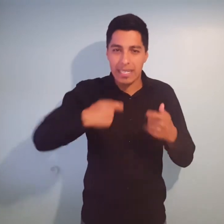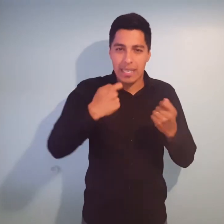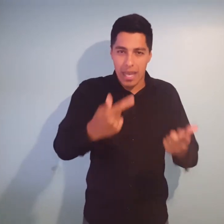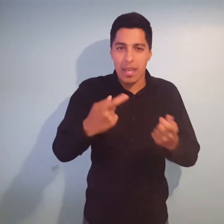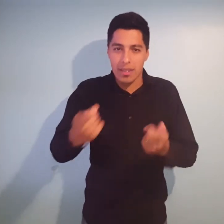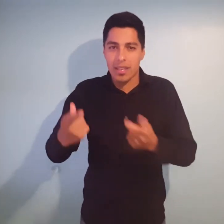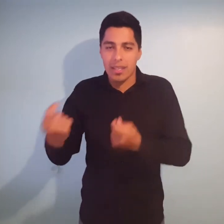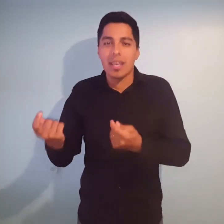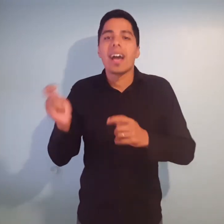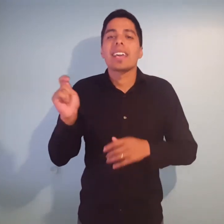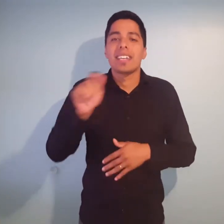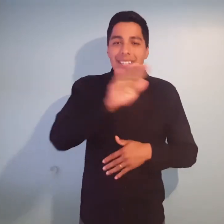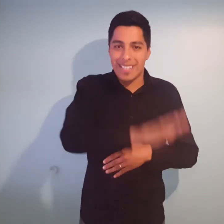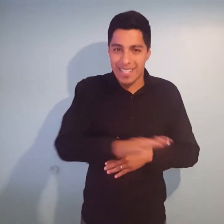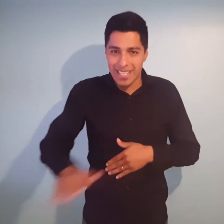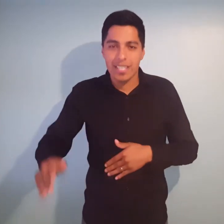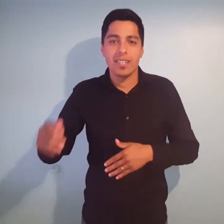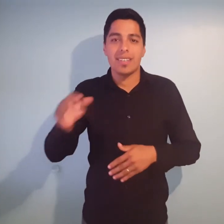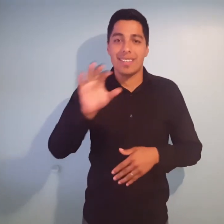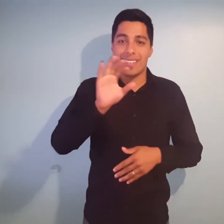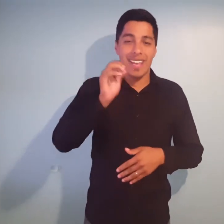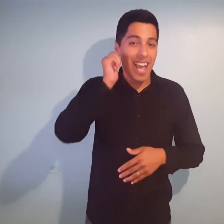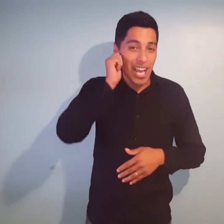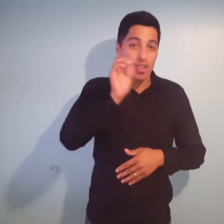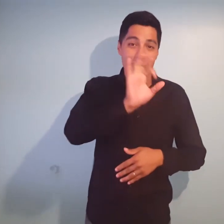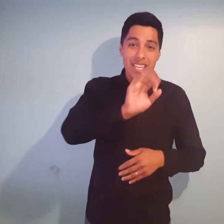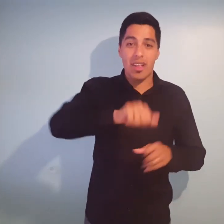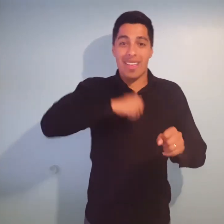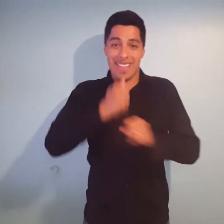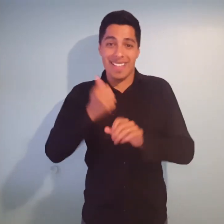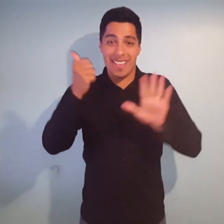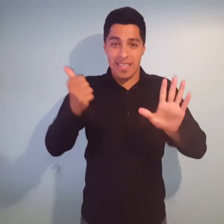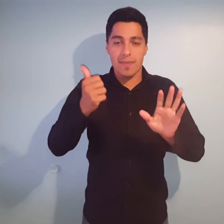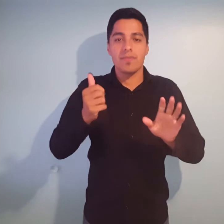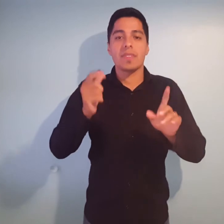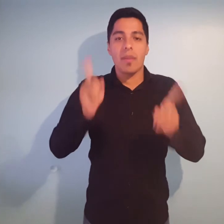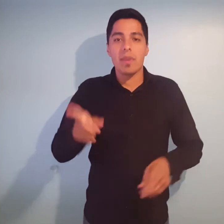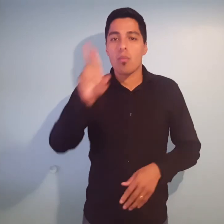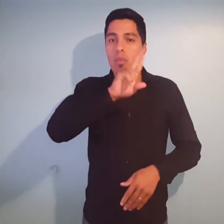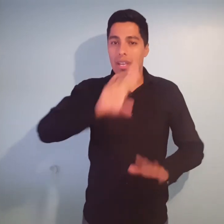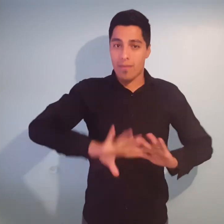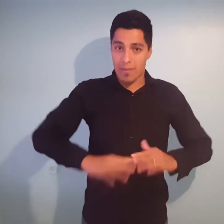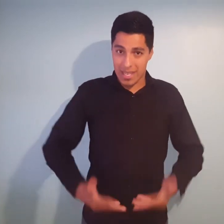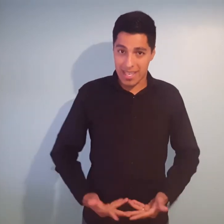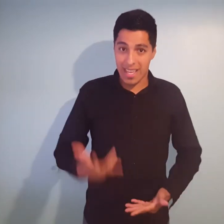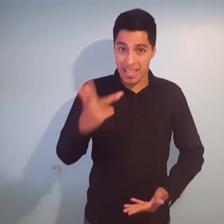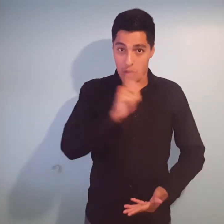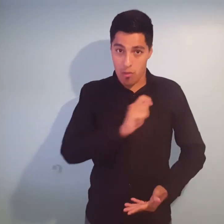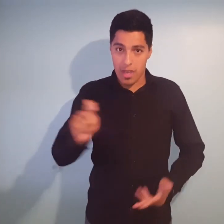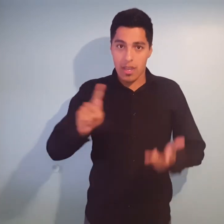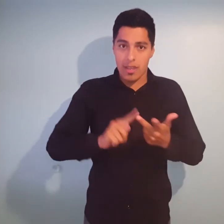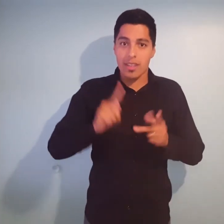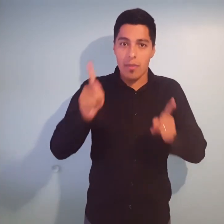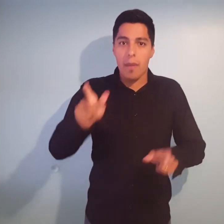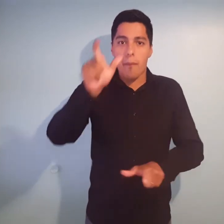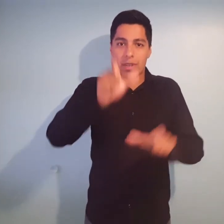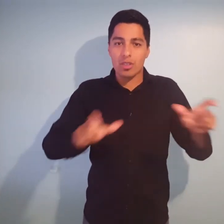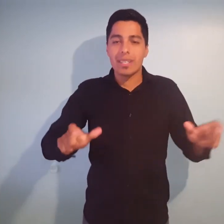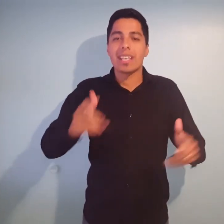niños y niñas de 0 a 6 años, embarazadas y personas con discapacidad que perciban